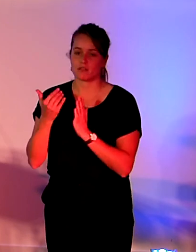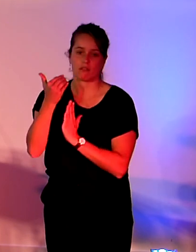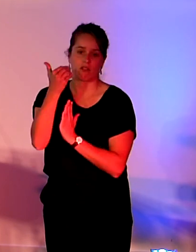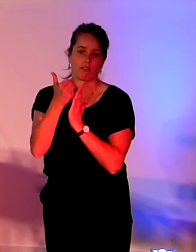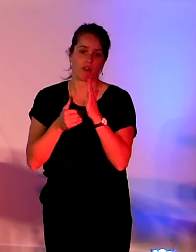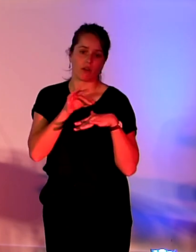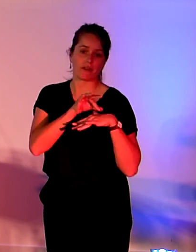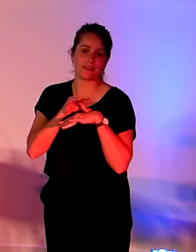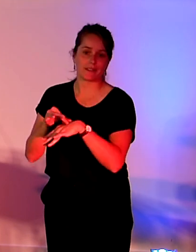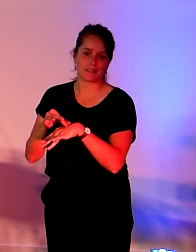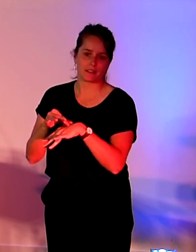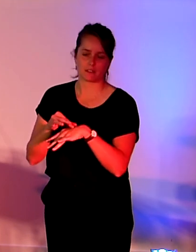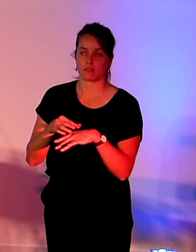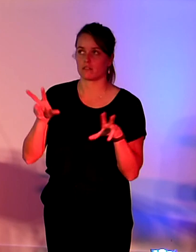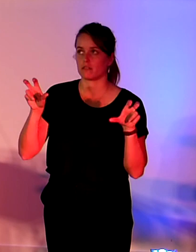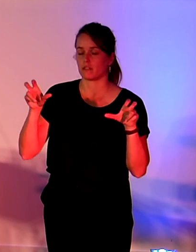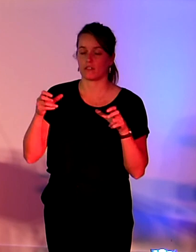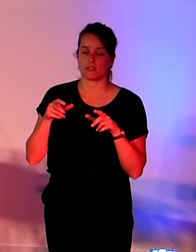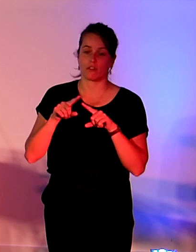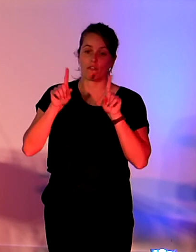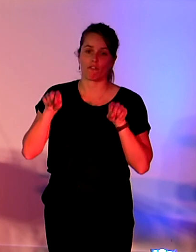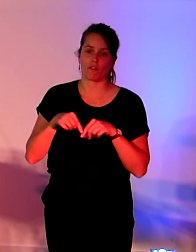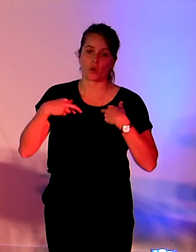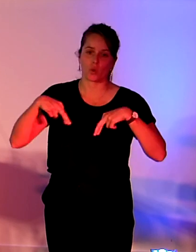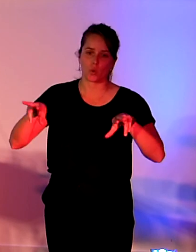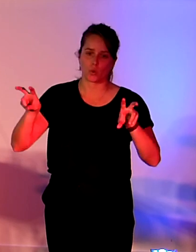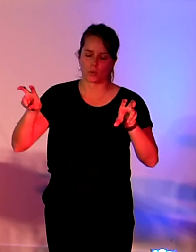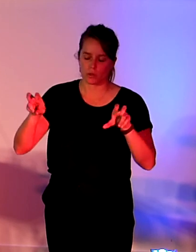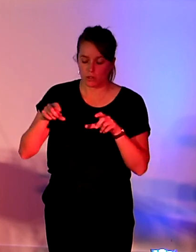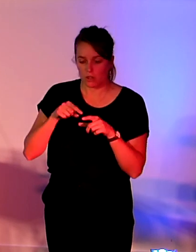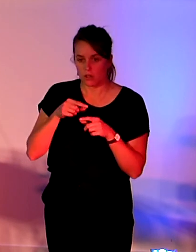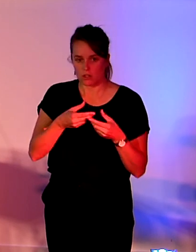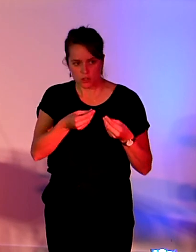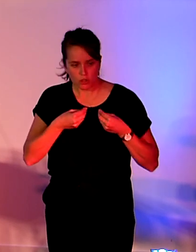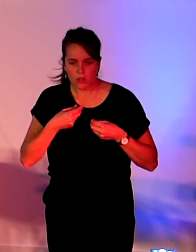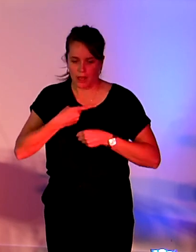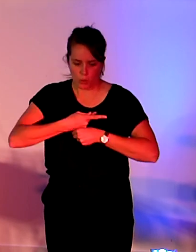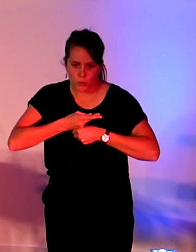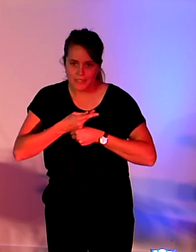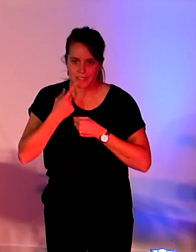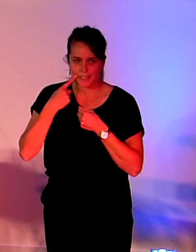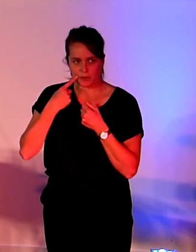qui servent à piloter et porter la politique publique numérique responsable.